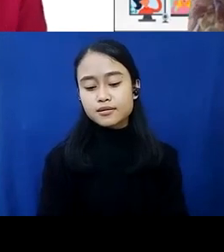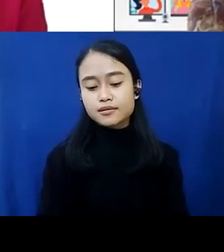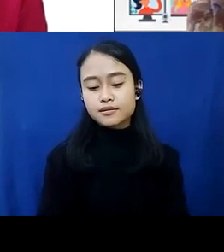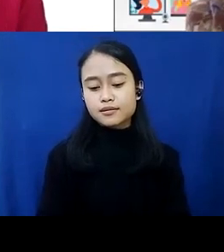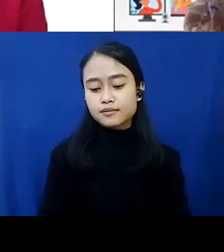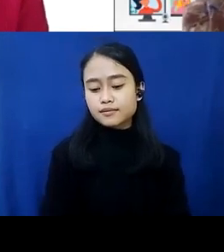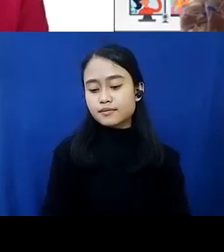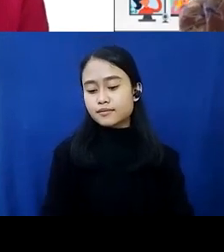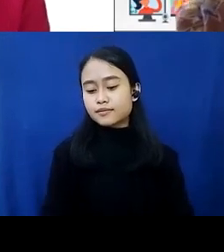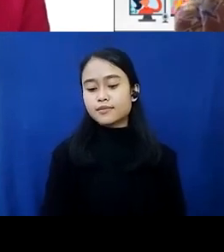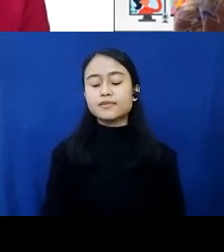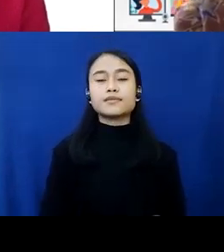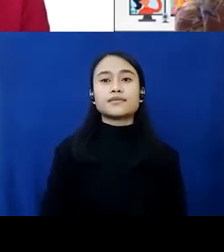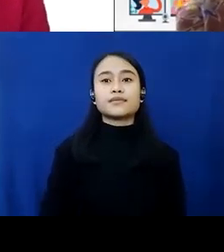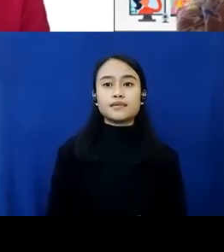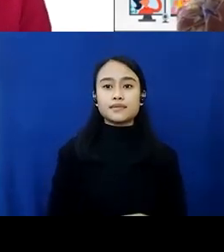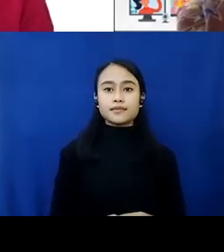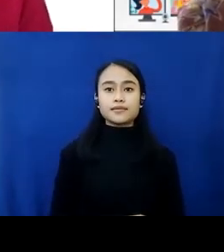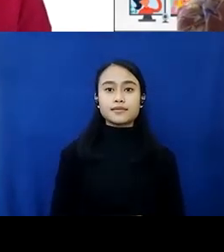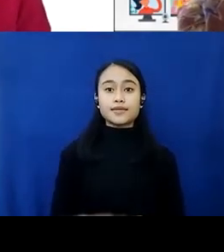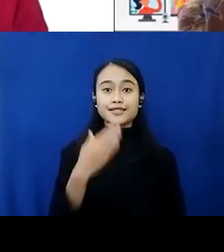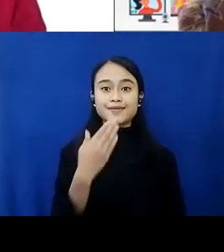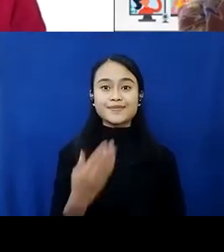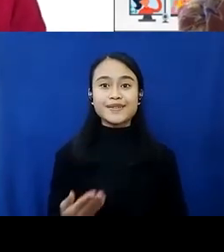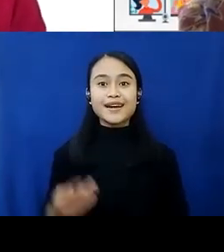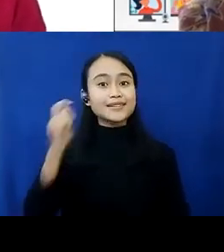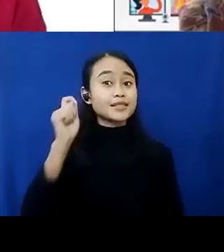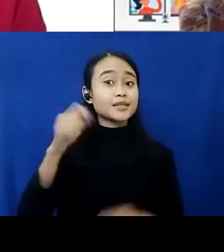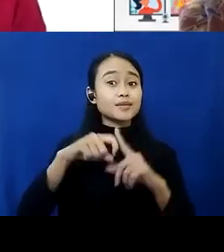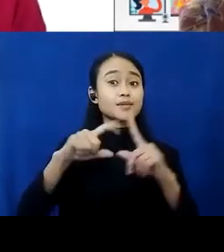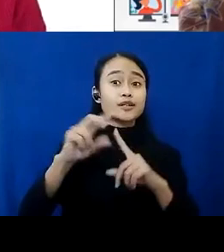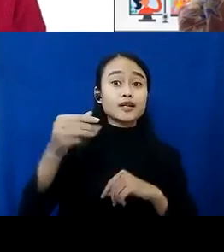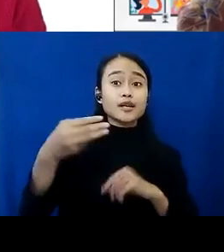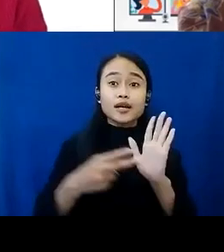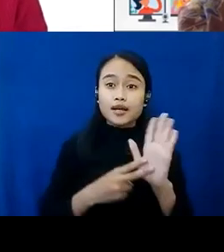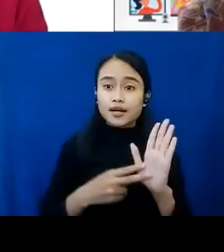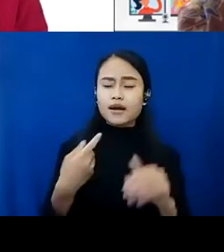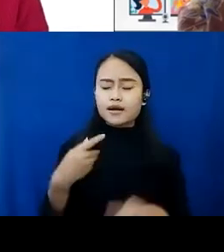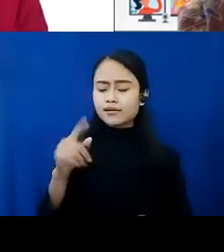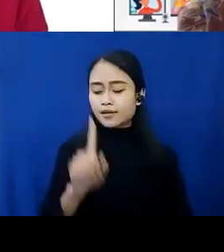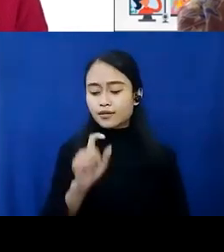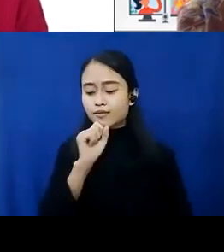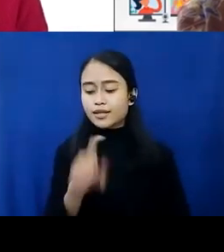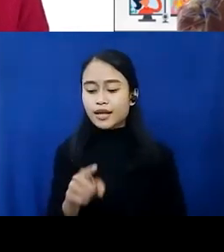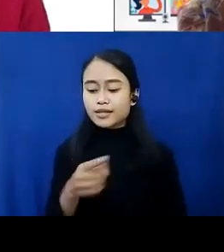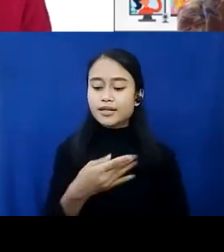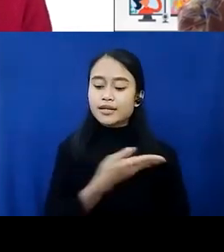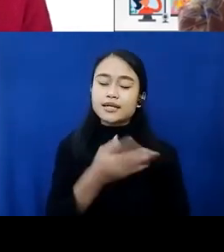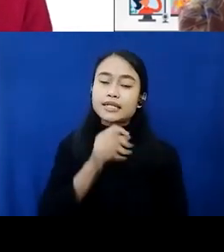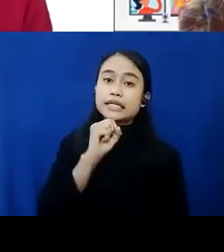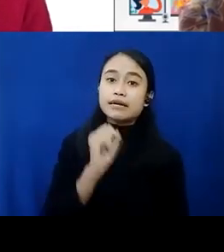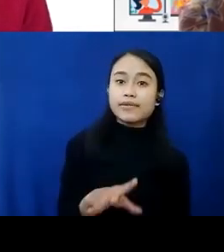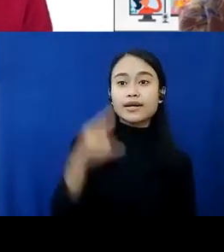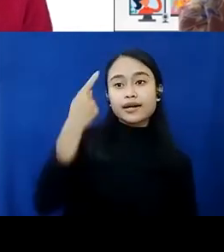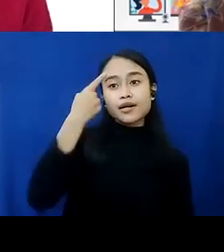eksploitasi seksual pada anak terima kasih banyak ibu karen ada satu lagi pertanyaan yang ingin saya sampaikan kepada